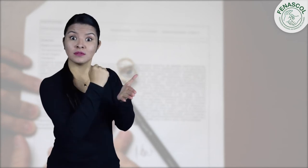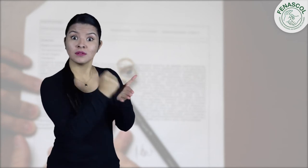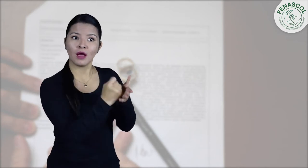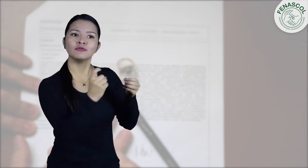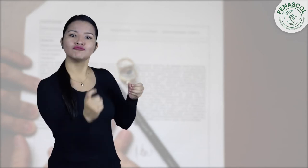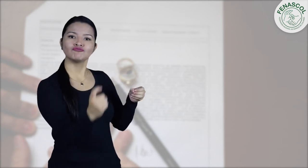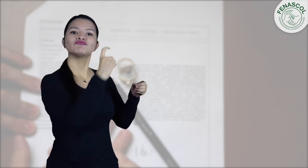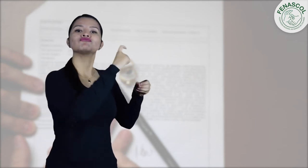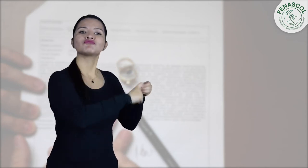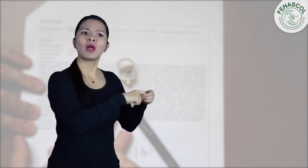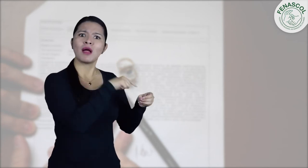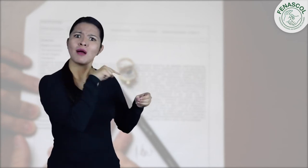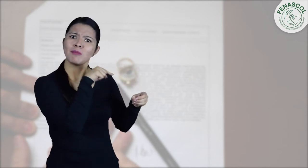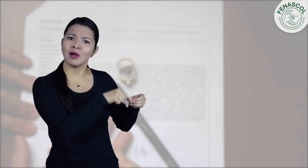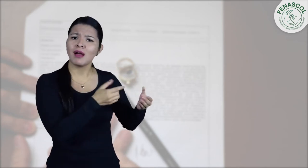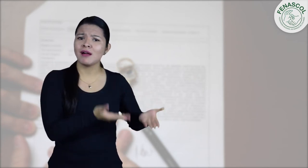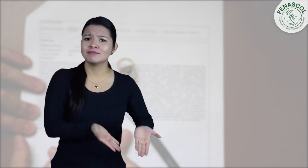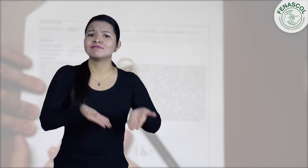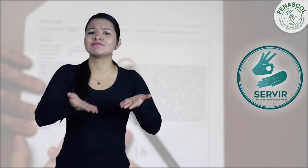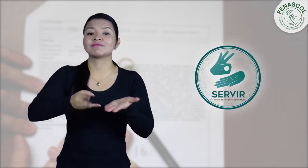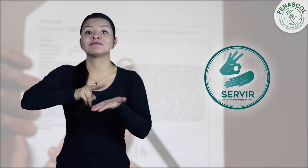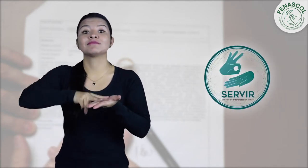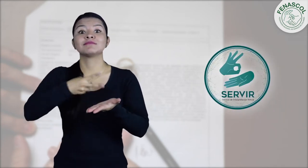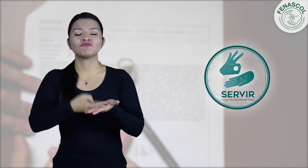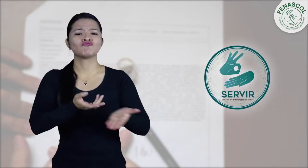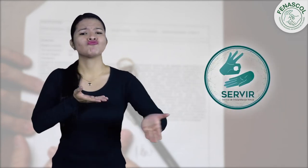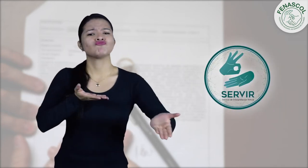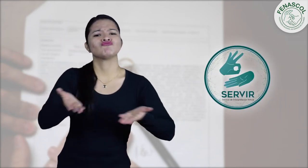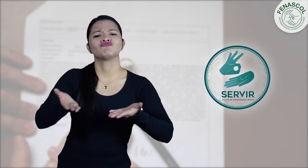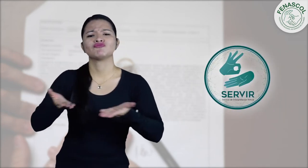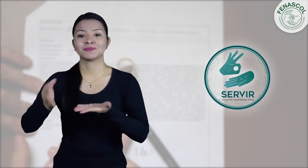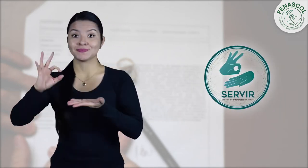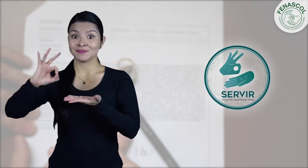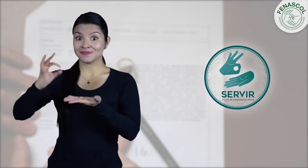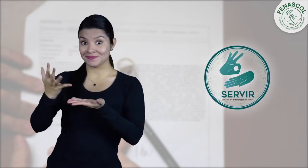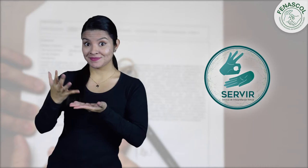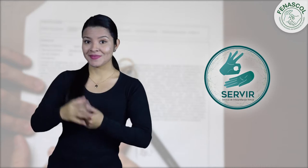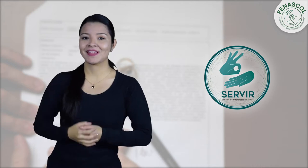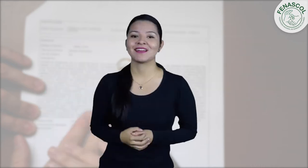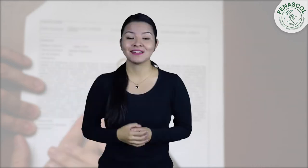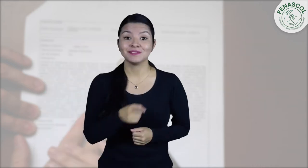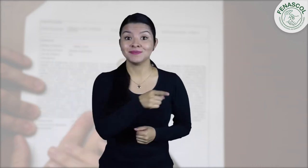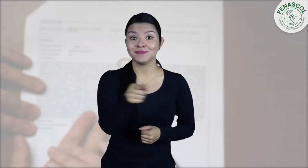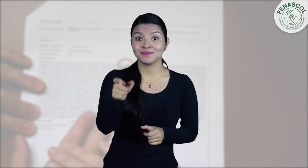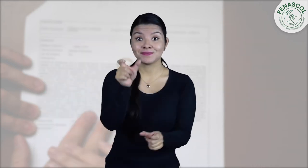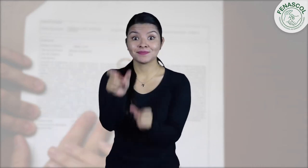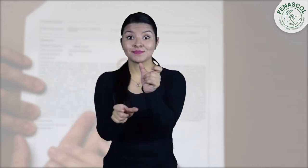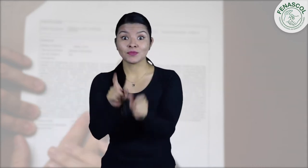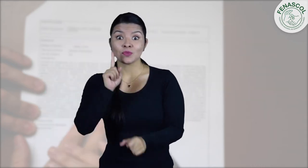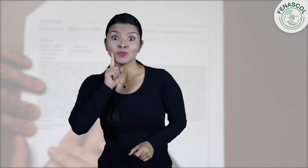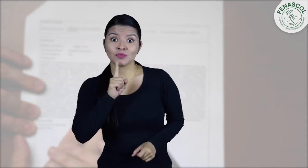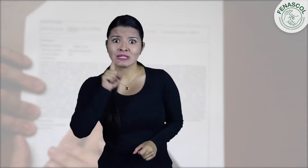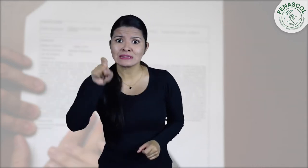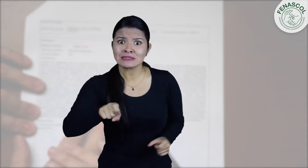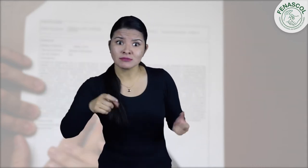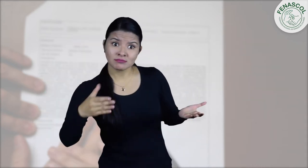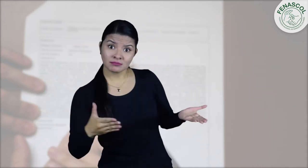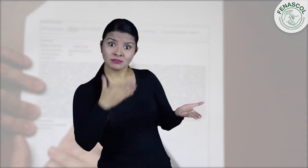que agrupa diferentes notarías de Colombia, cuenta con SERVIR, el servicio de interpretación virtual. Es por esta razón que las